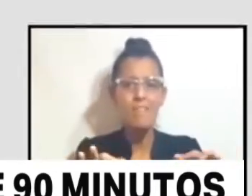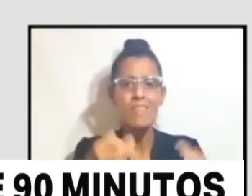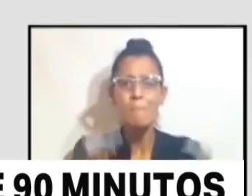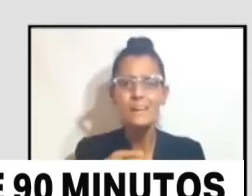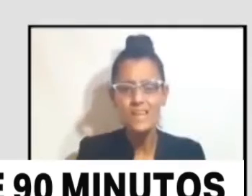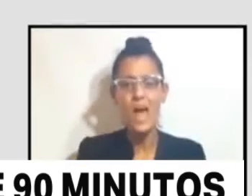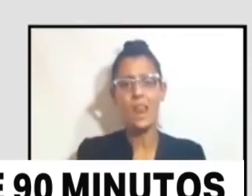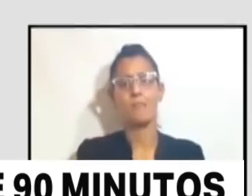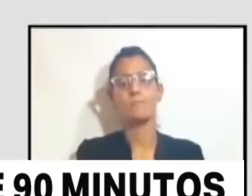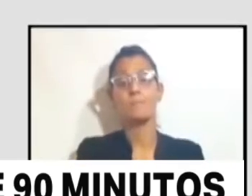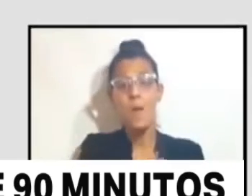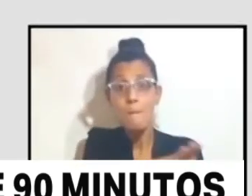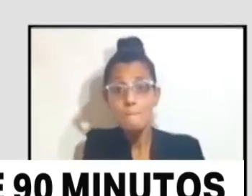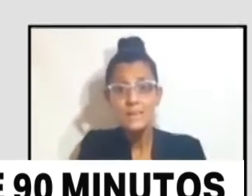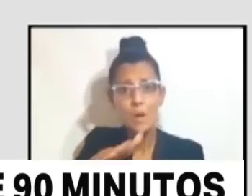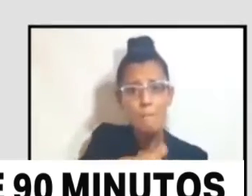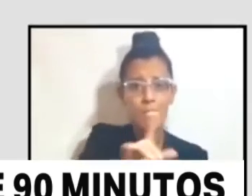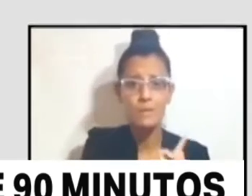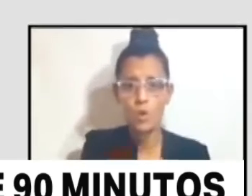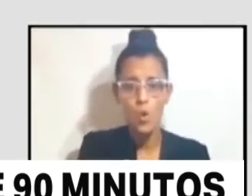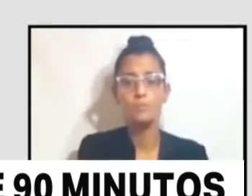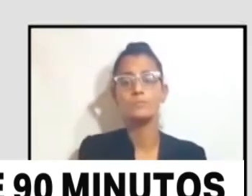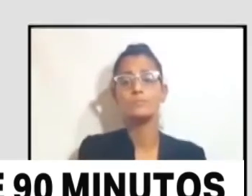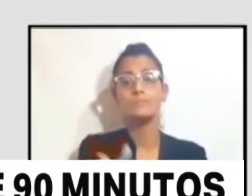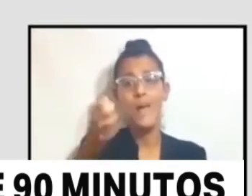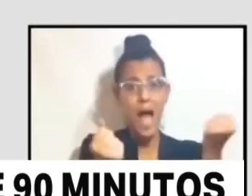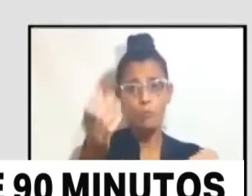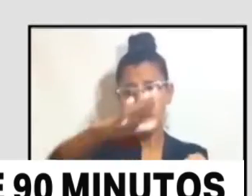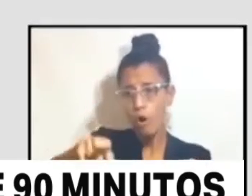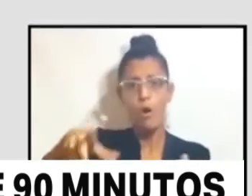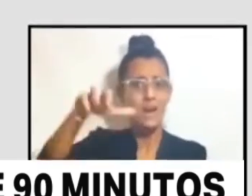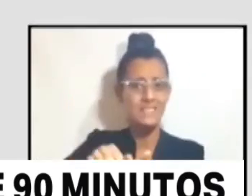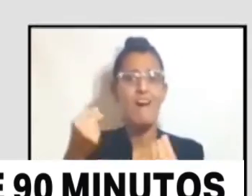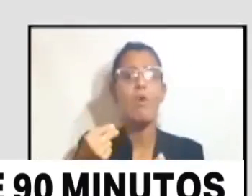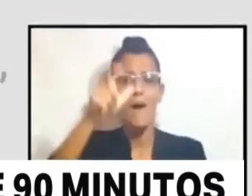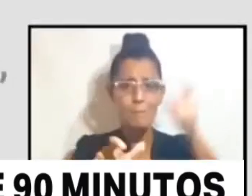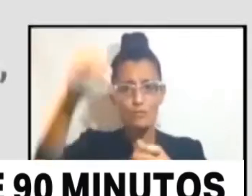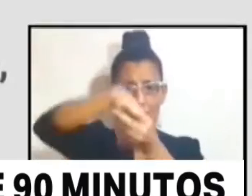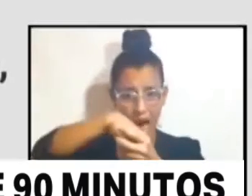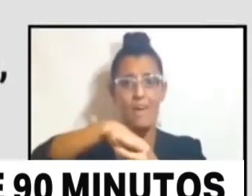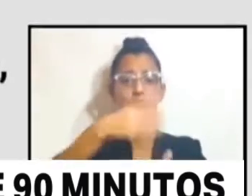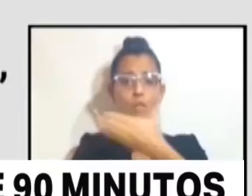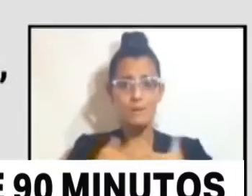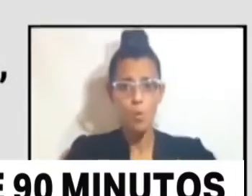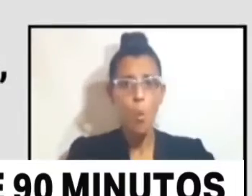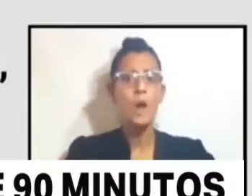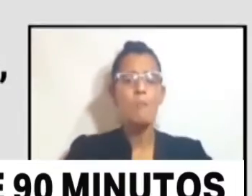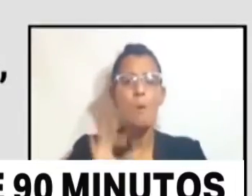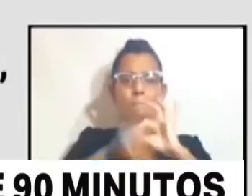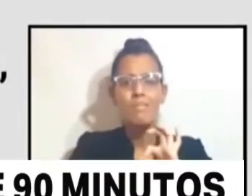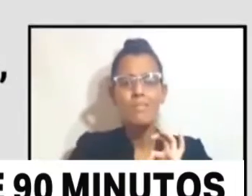nosotros decimos, bueno, no hablamos de padecimiento, justamente la vivimos la discapacidad, y lo que sí necesitamos es accesibilidad,